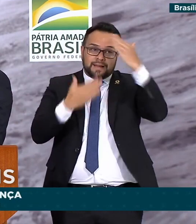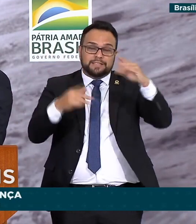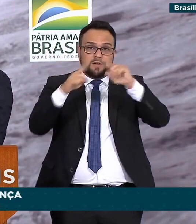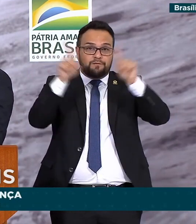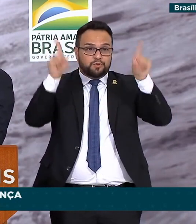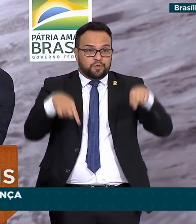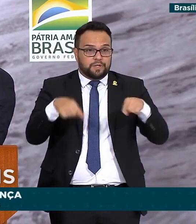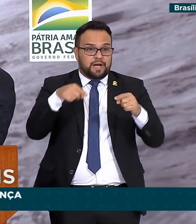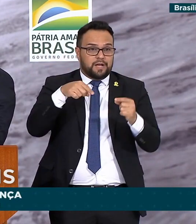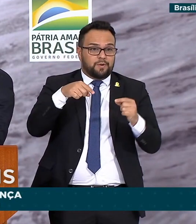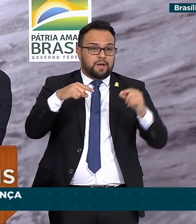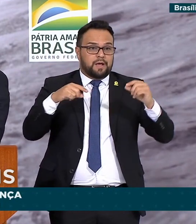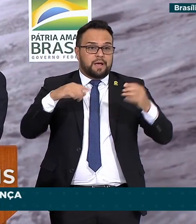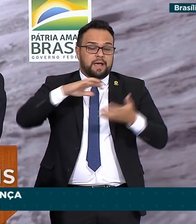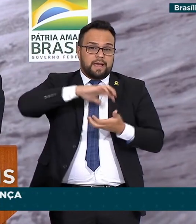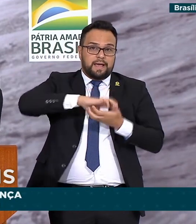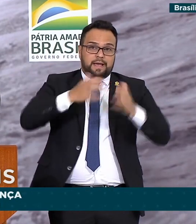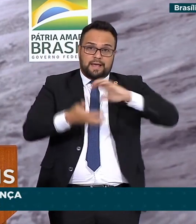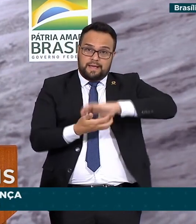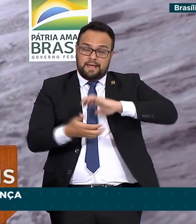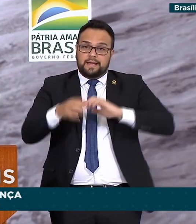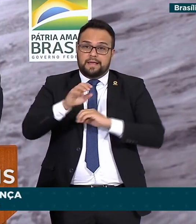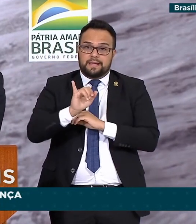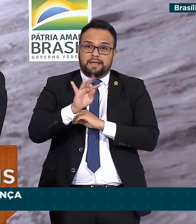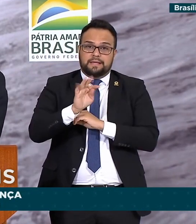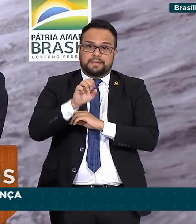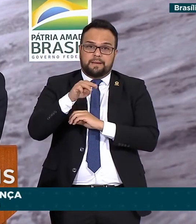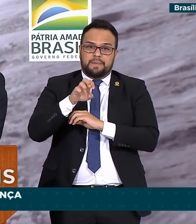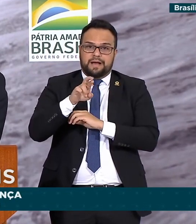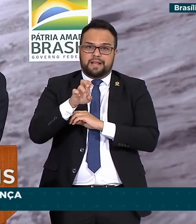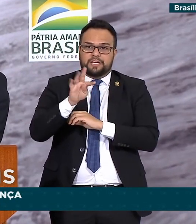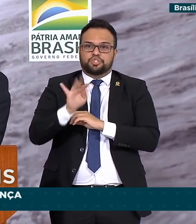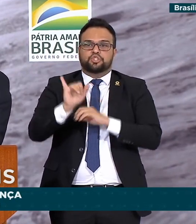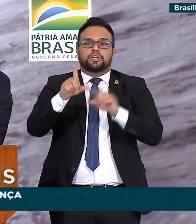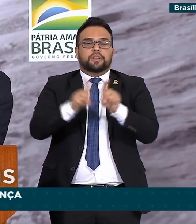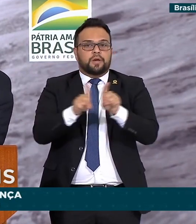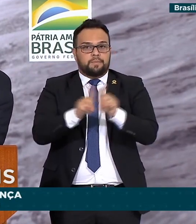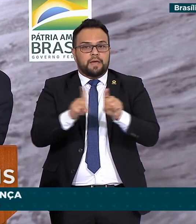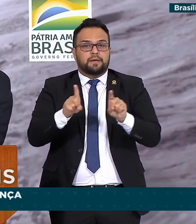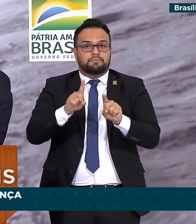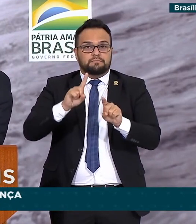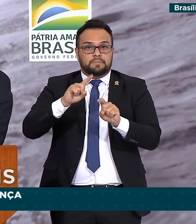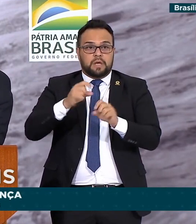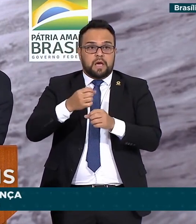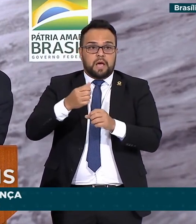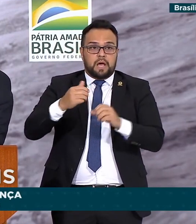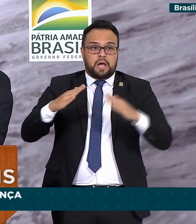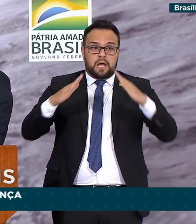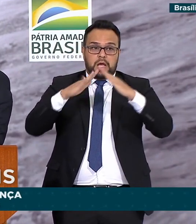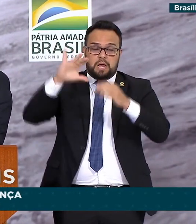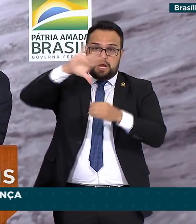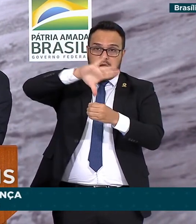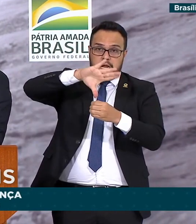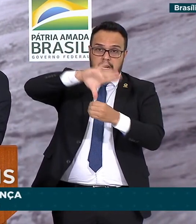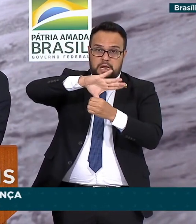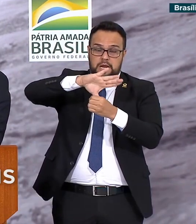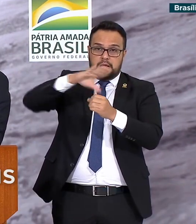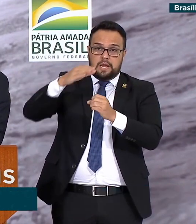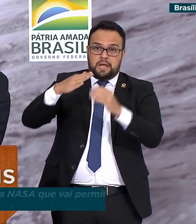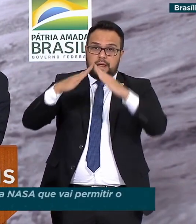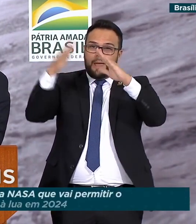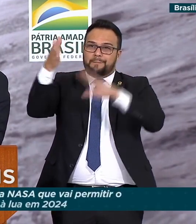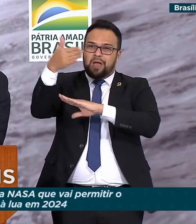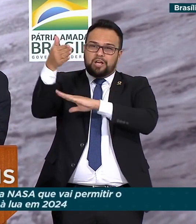aqui na Secretaria de Estado das Relações Exteriores, mas também quanto na Embaixada em Washington, e novamente renovo meus agradecimentos ao